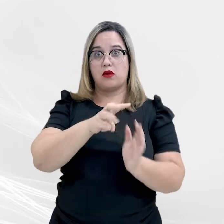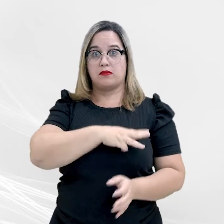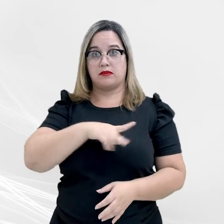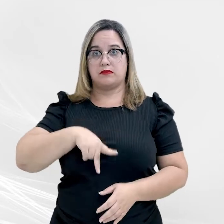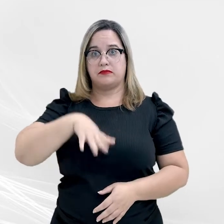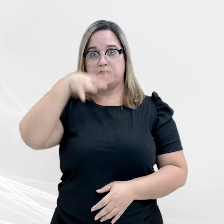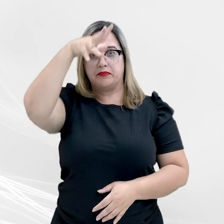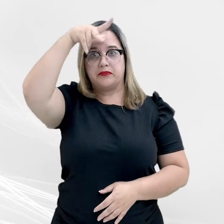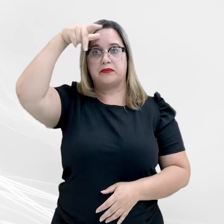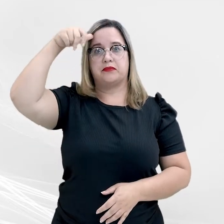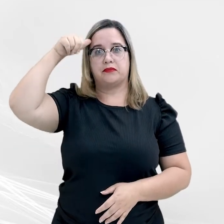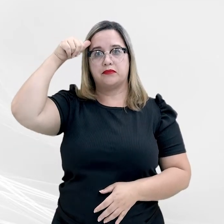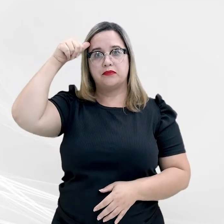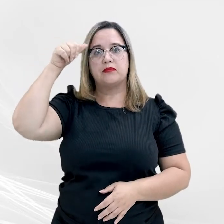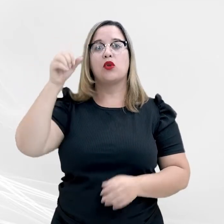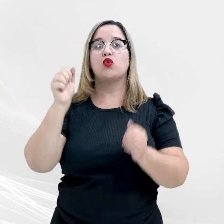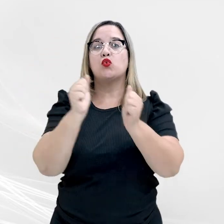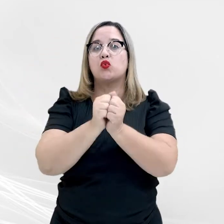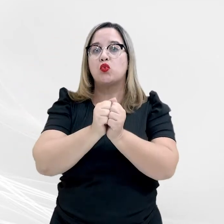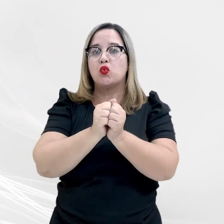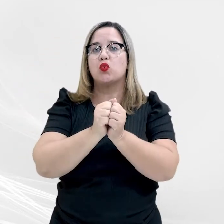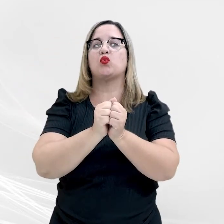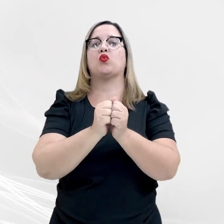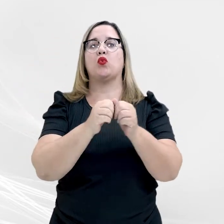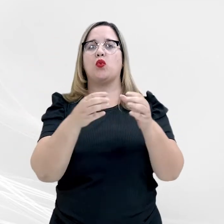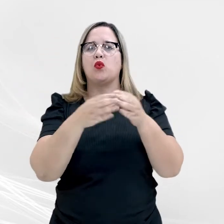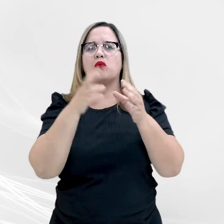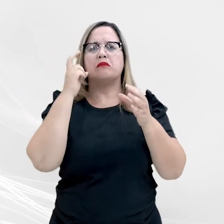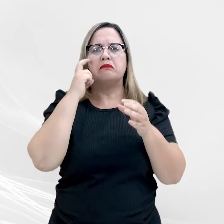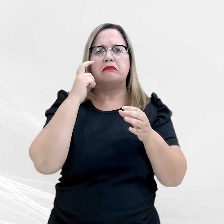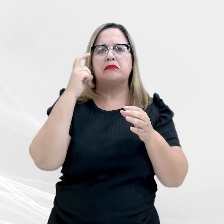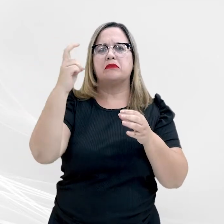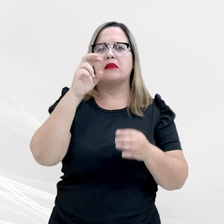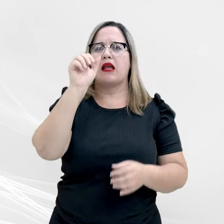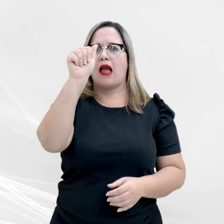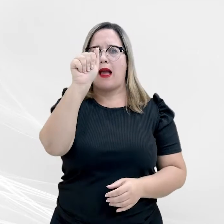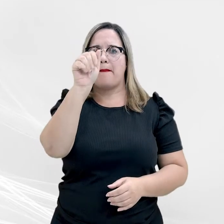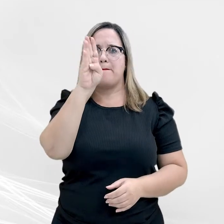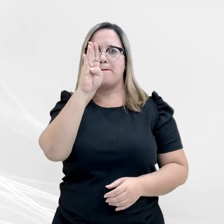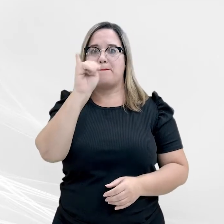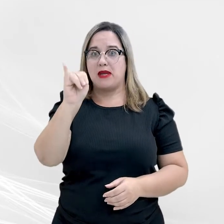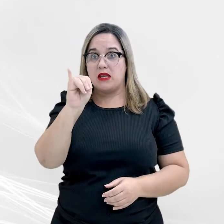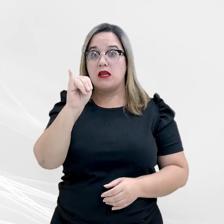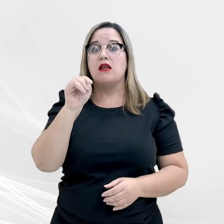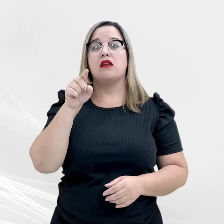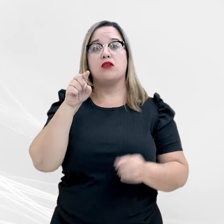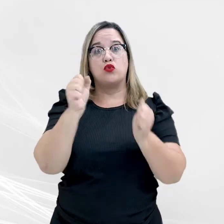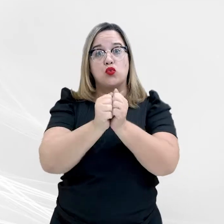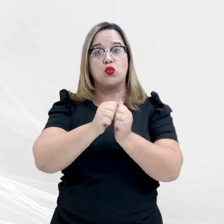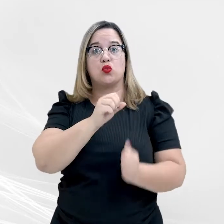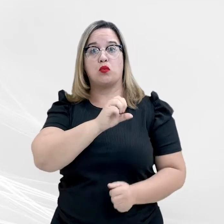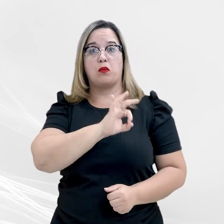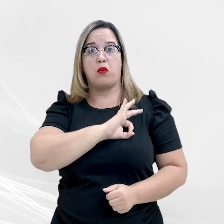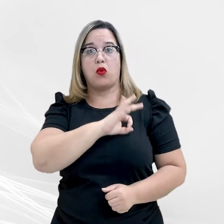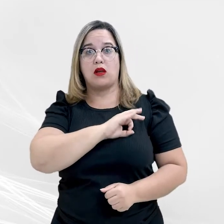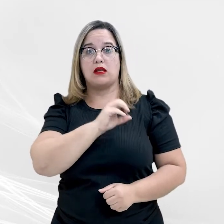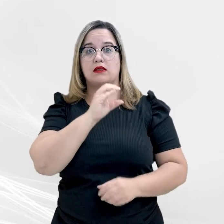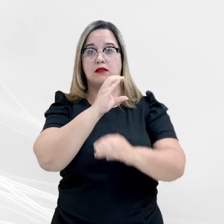Mato Grosso, a Agência Brasileira de Inteligência, ABIN, e a Polícia Civil realizam nesta quarta-feira,